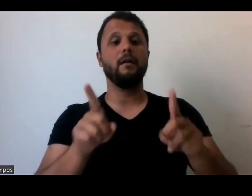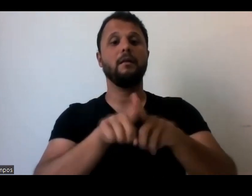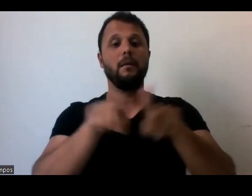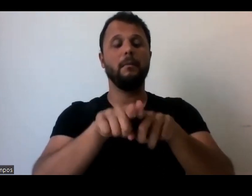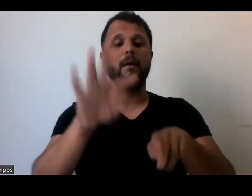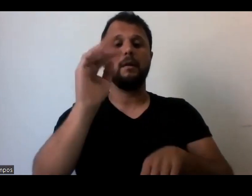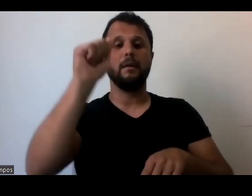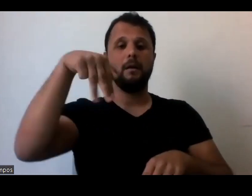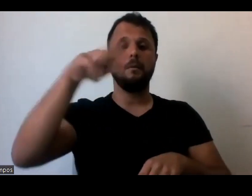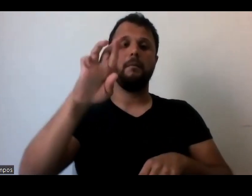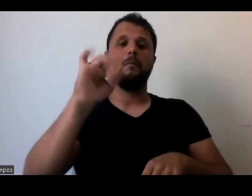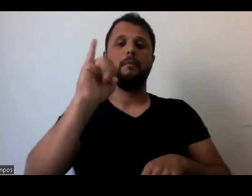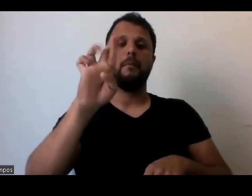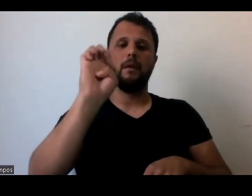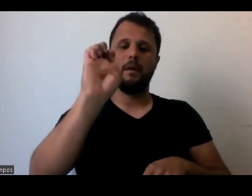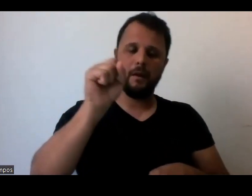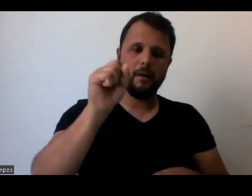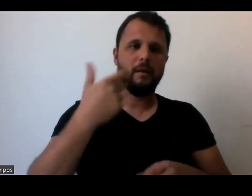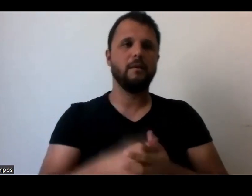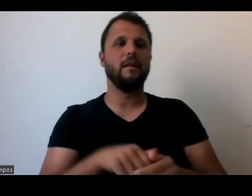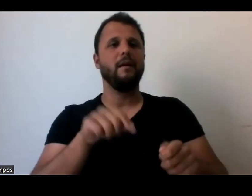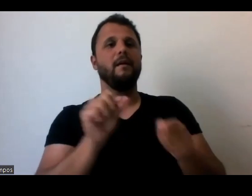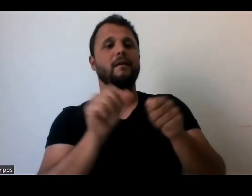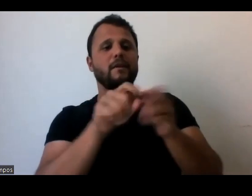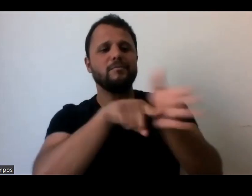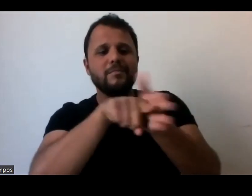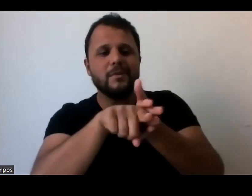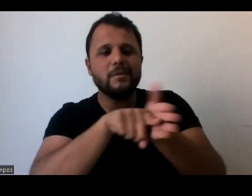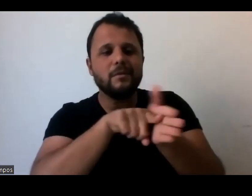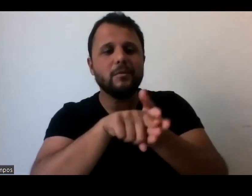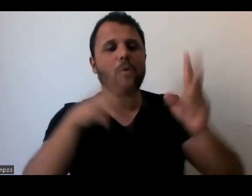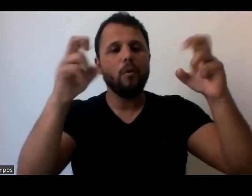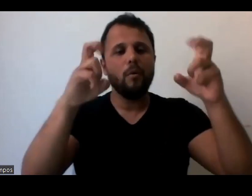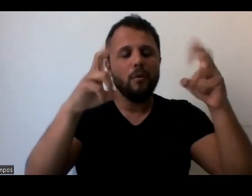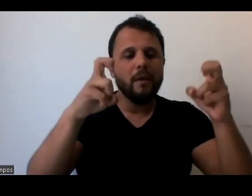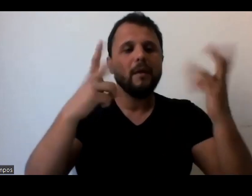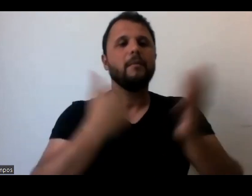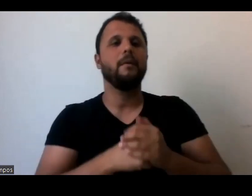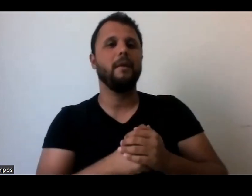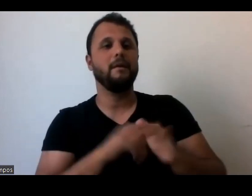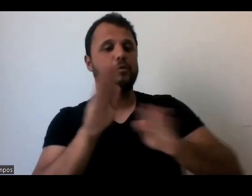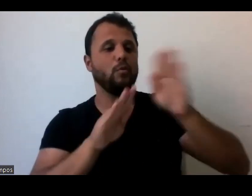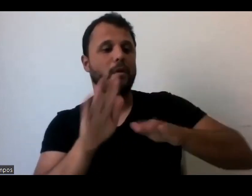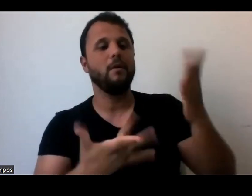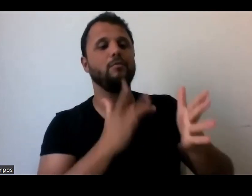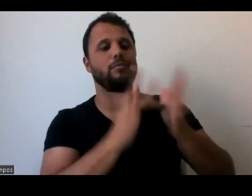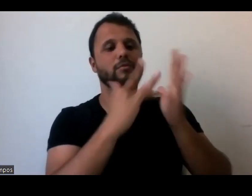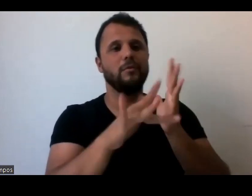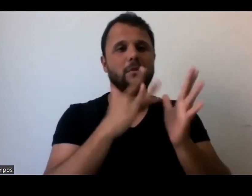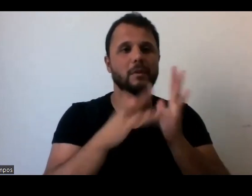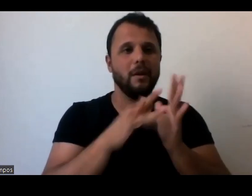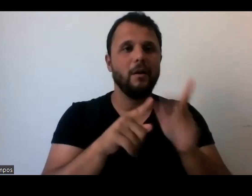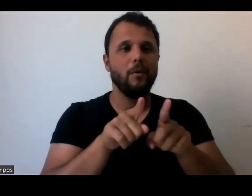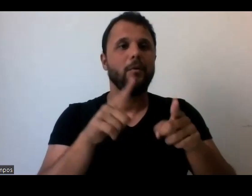Salvador, fez sua pesquisa com o tema Informação Autodescritiva e a Preservação Digital. A ideia dela é criar um